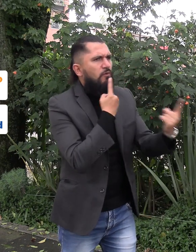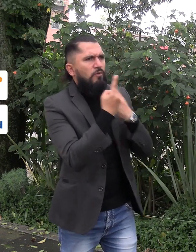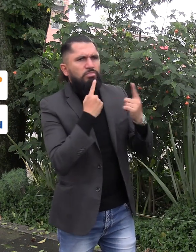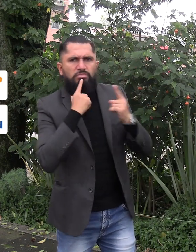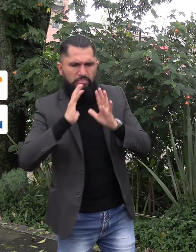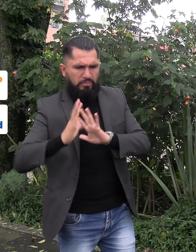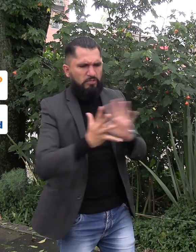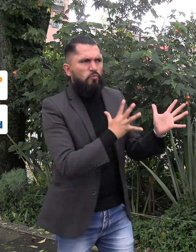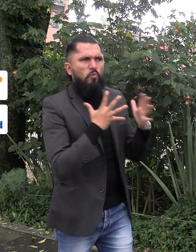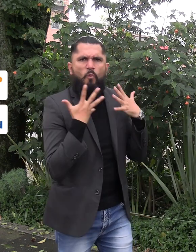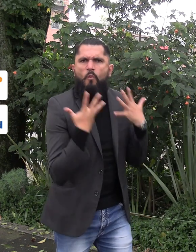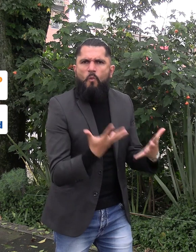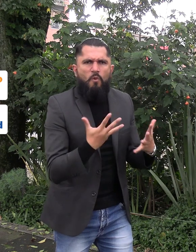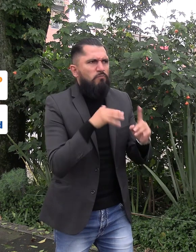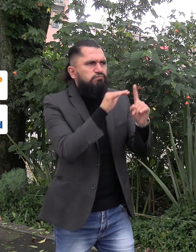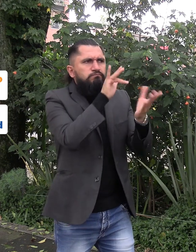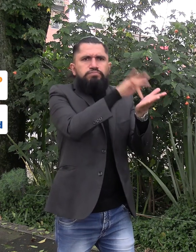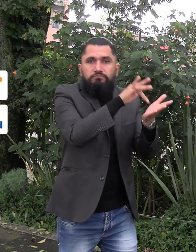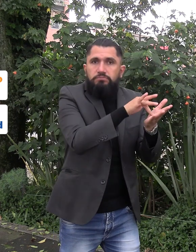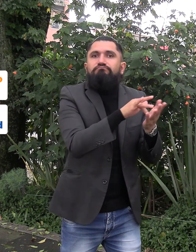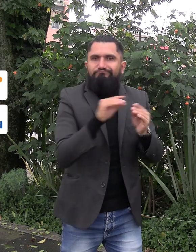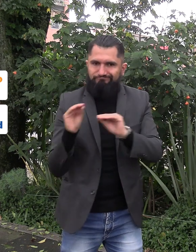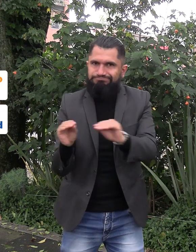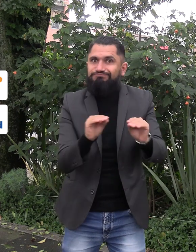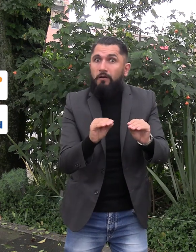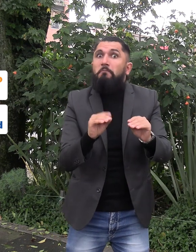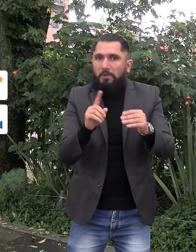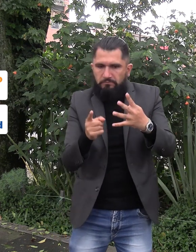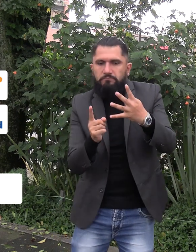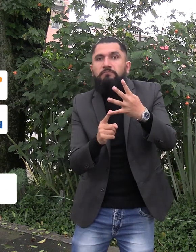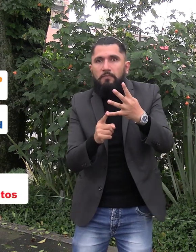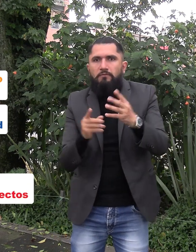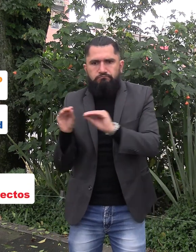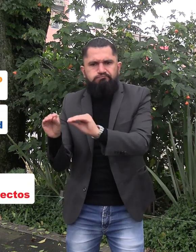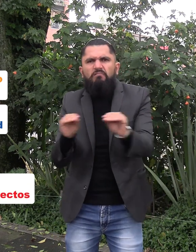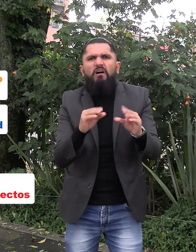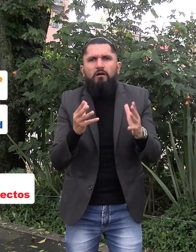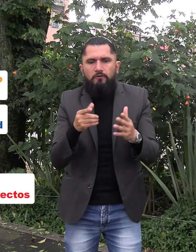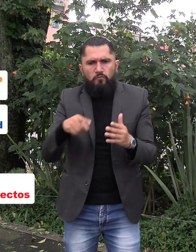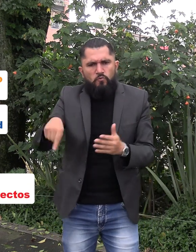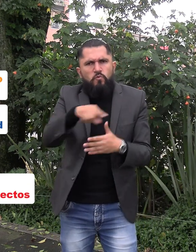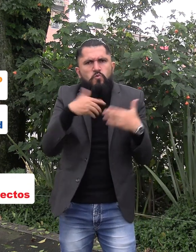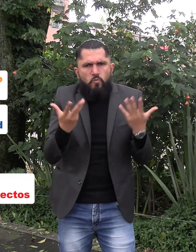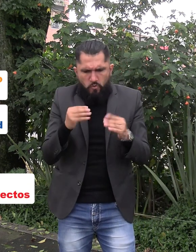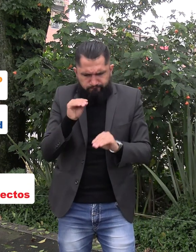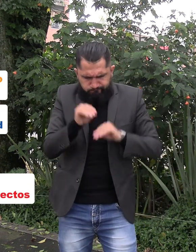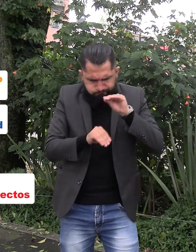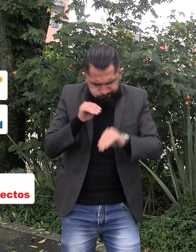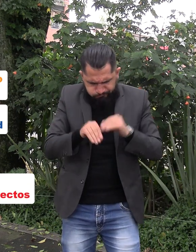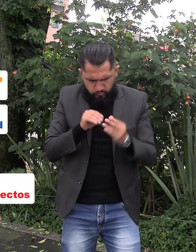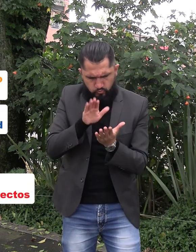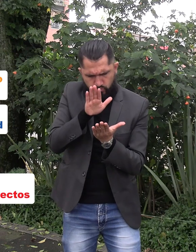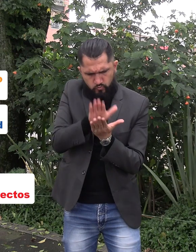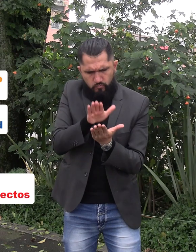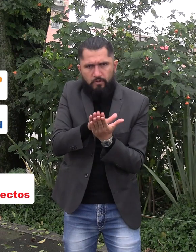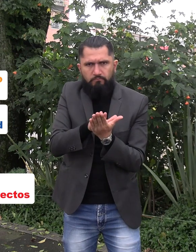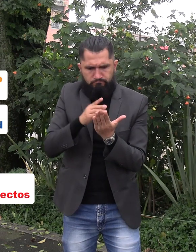el discurso que se debe emplear para generar impacto. Y formulación y gestión de proyectos. Que se enfoca en